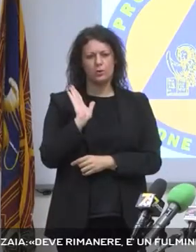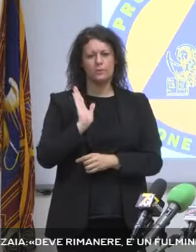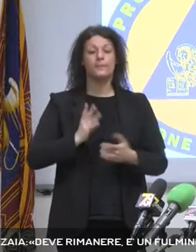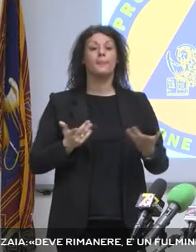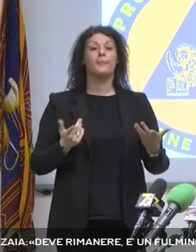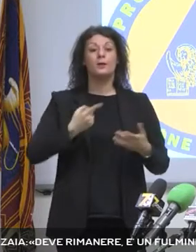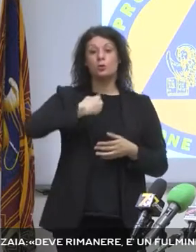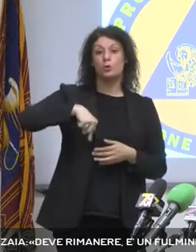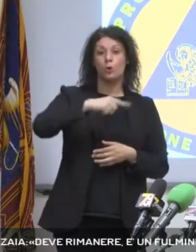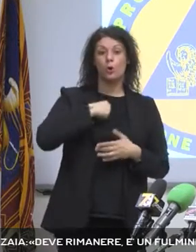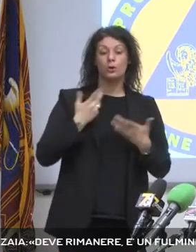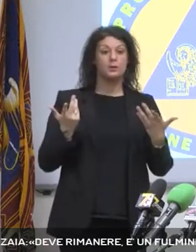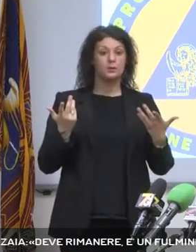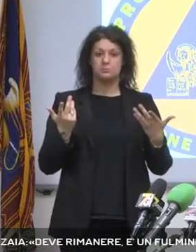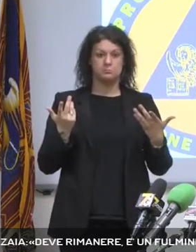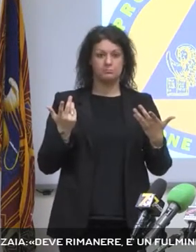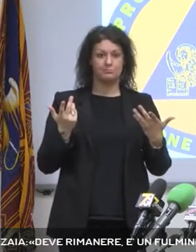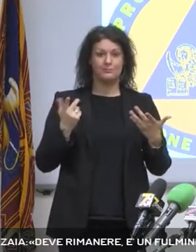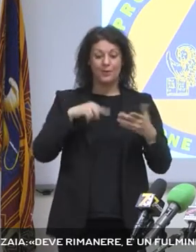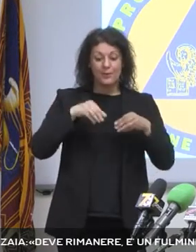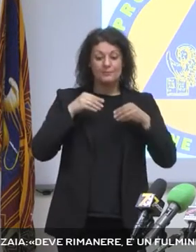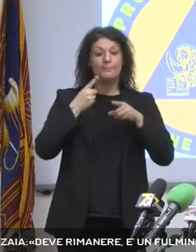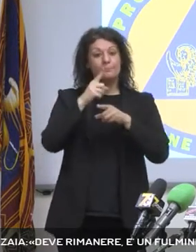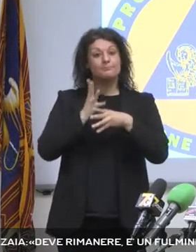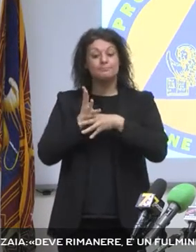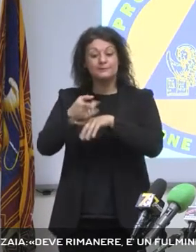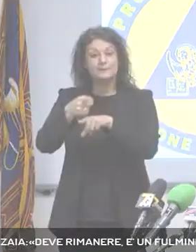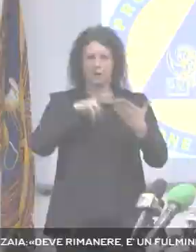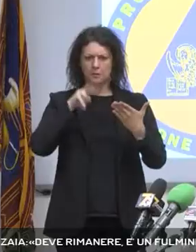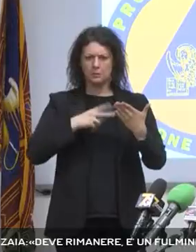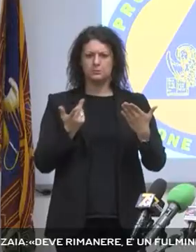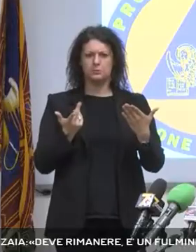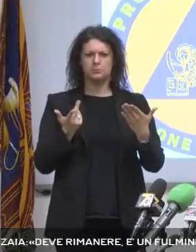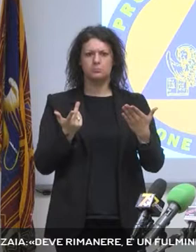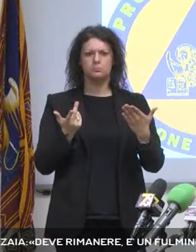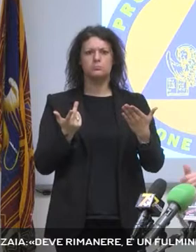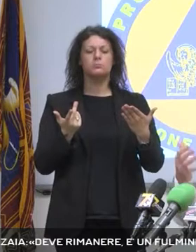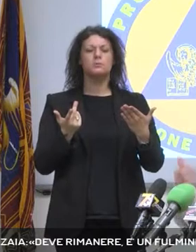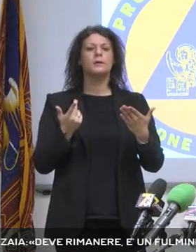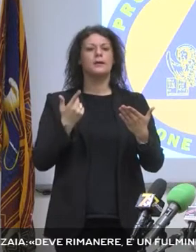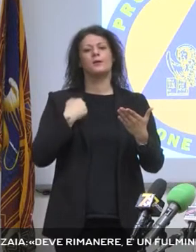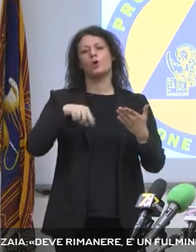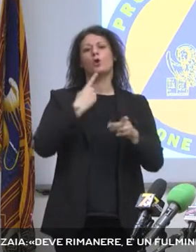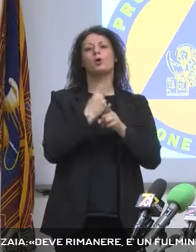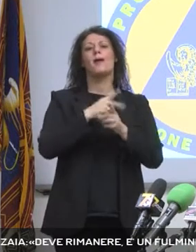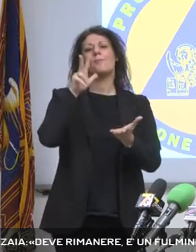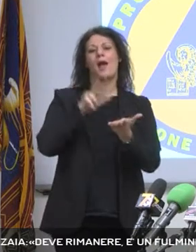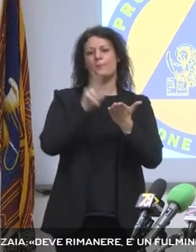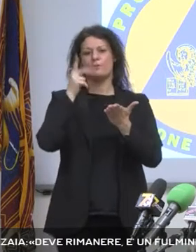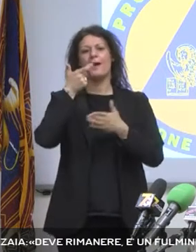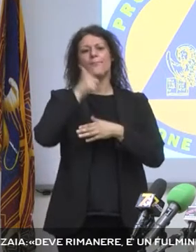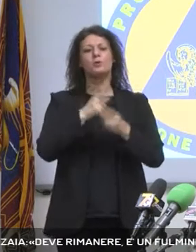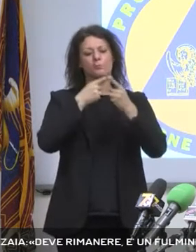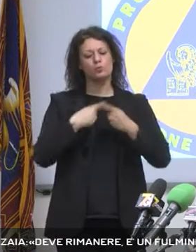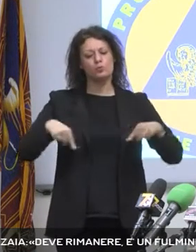siamo interdetti da qualsiasi intromissione per legge. È penale. Noi la proviamo perché la Giunta deve approvare l'esito del